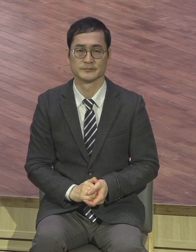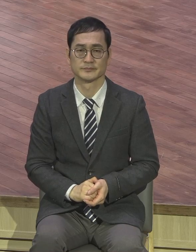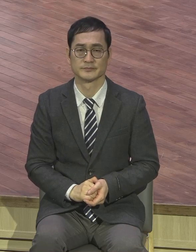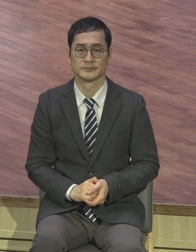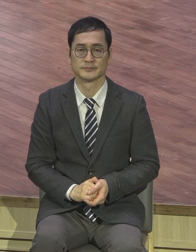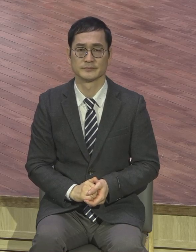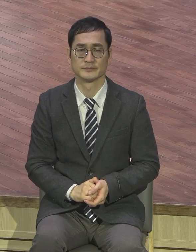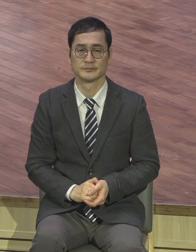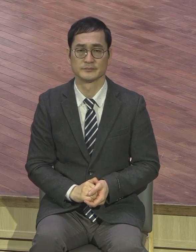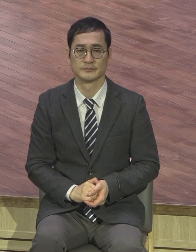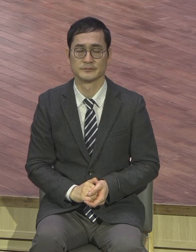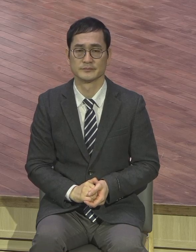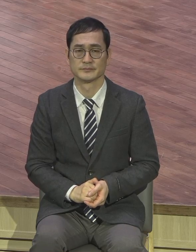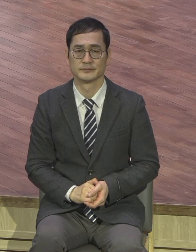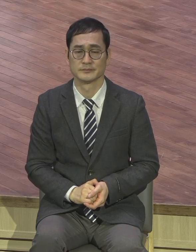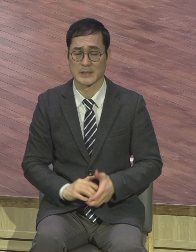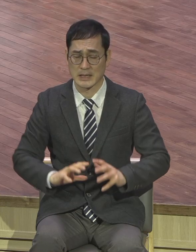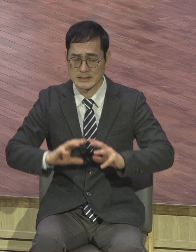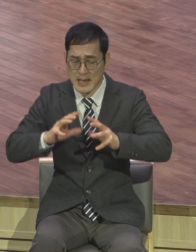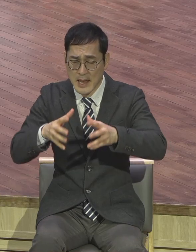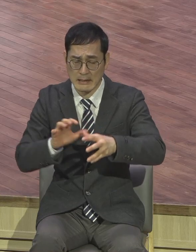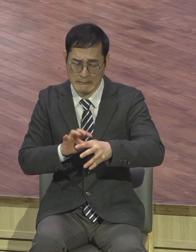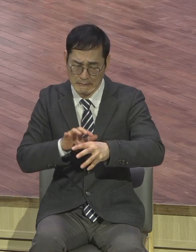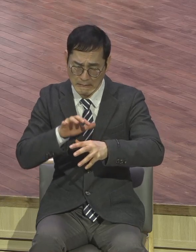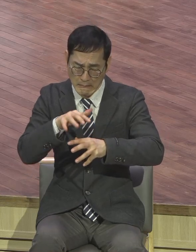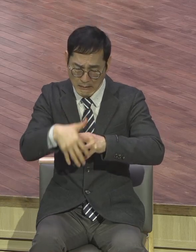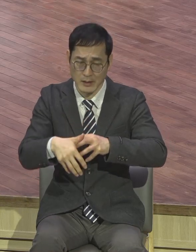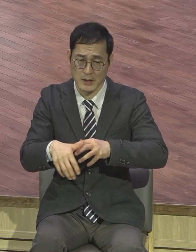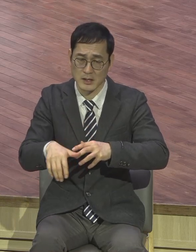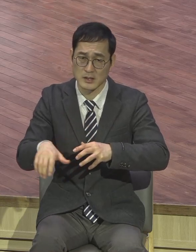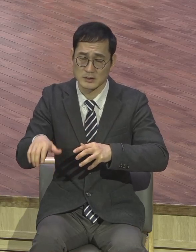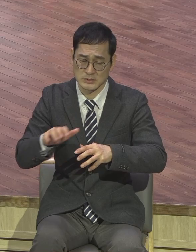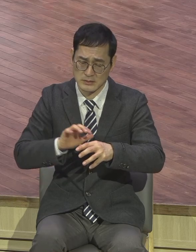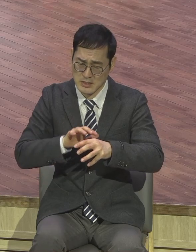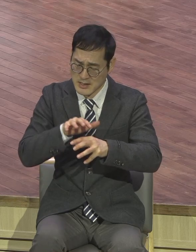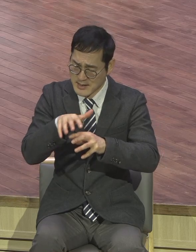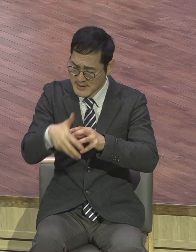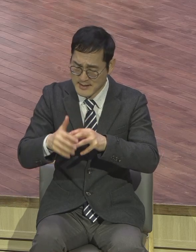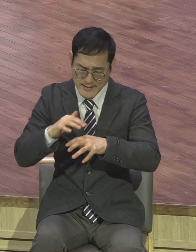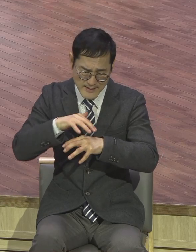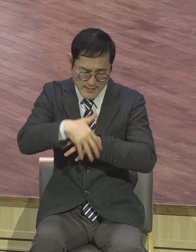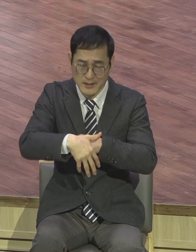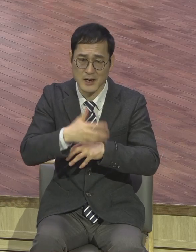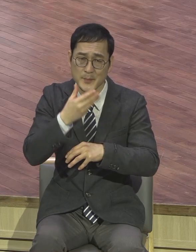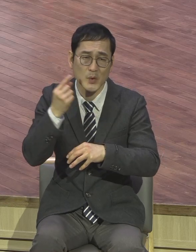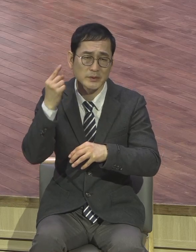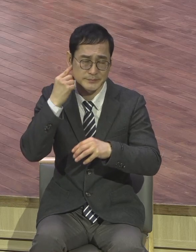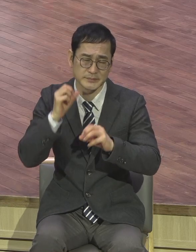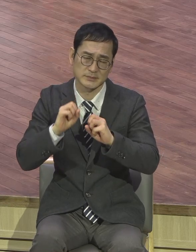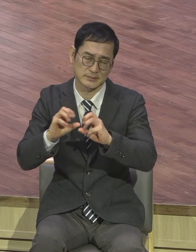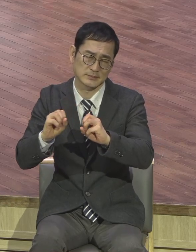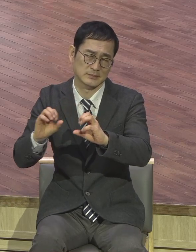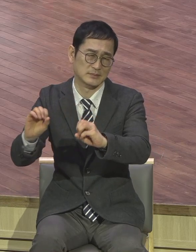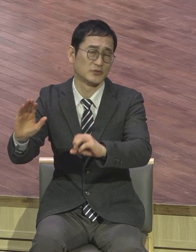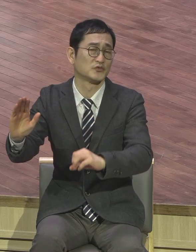기폭자가 되었어요. 자 유럽으로 전세계로 그렇게 보험이 확산이